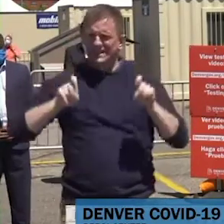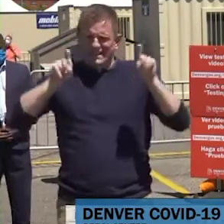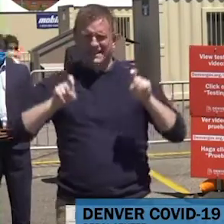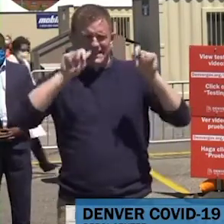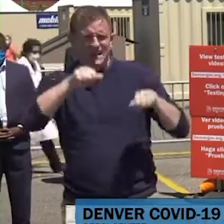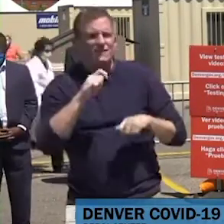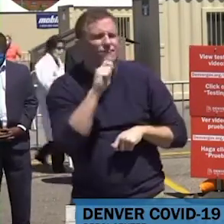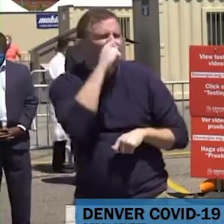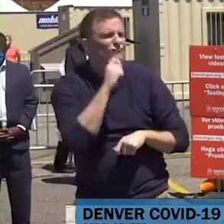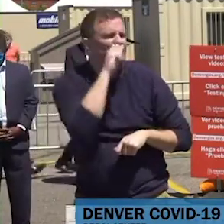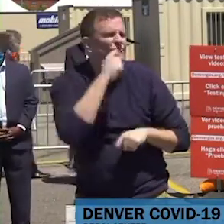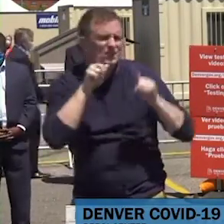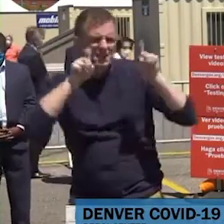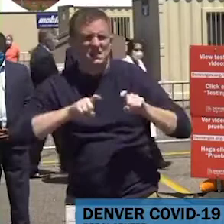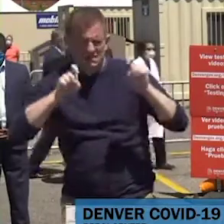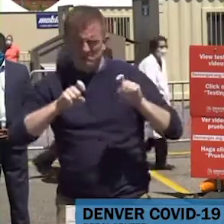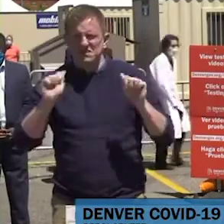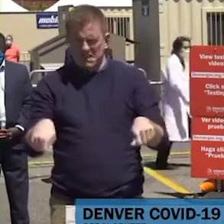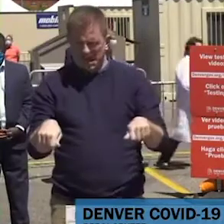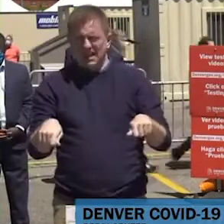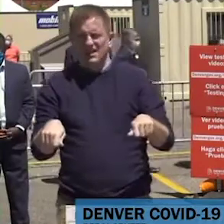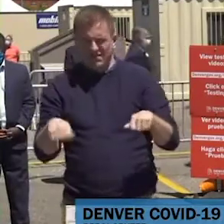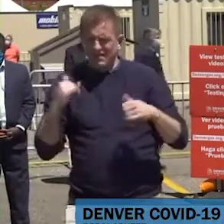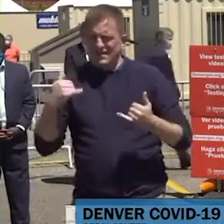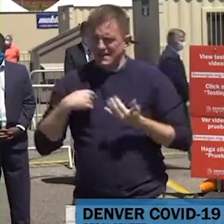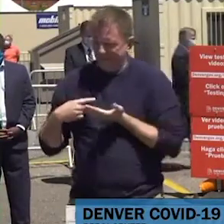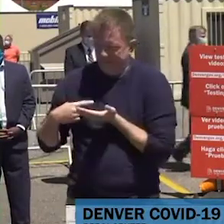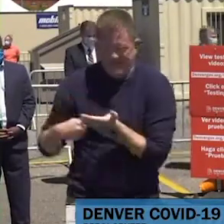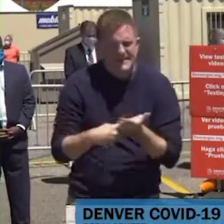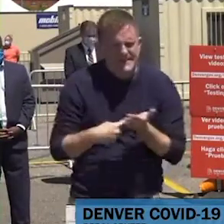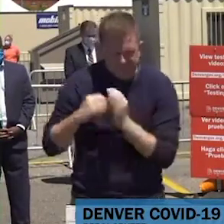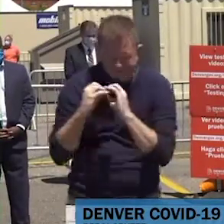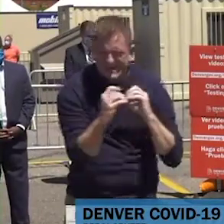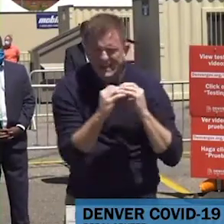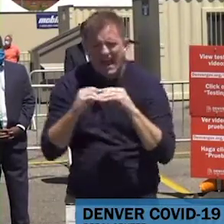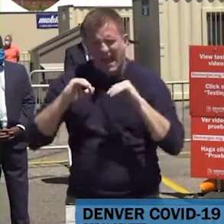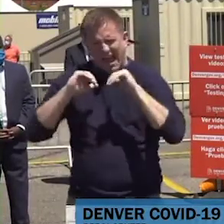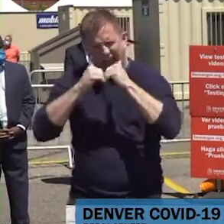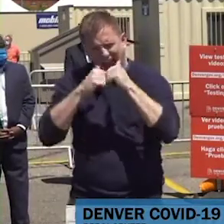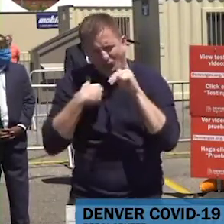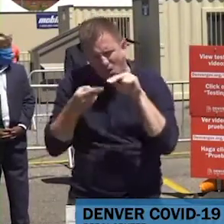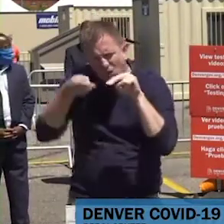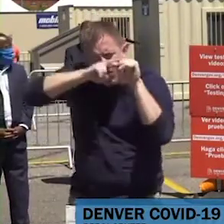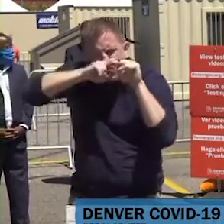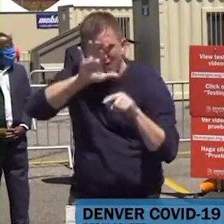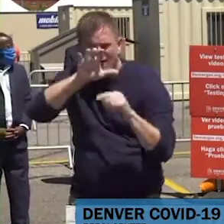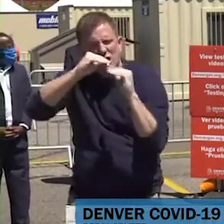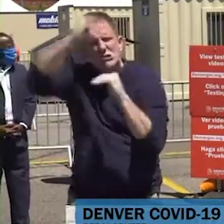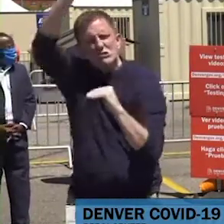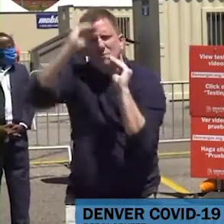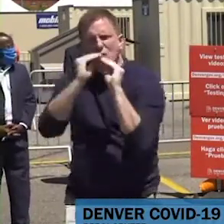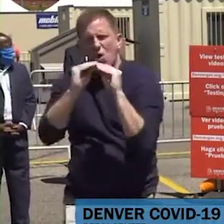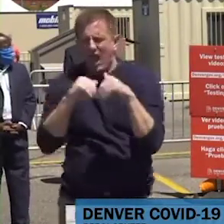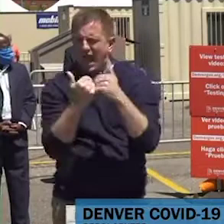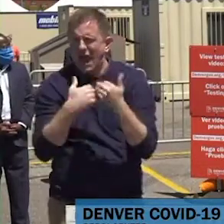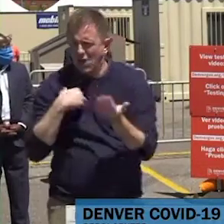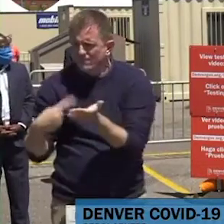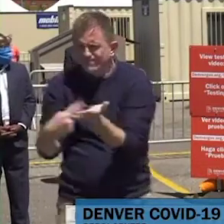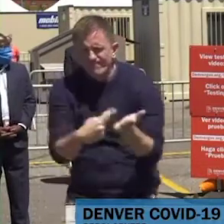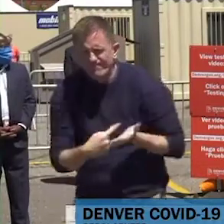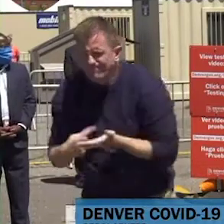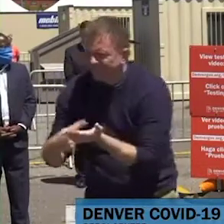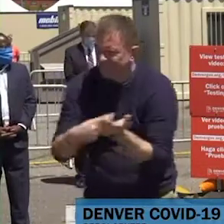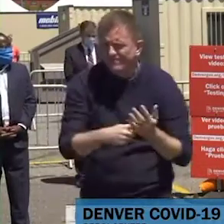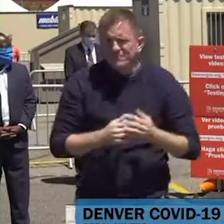Ahora vamos a trabajar para aumentar ese número y aumentar la capacidad en este sitio. Así es que si siente que tiene por lo menos un síntoma